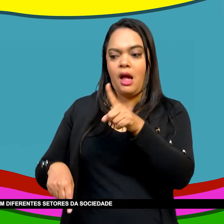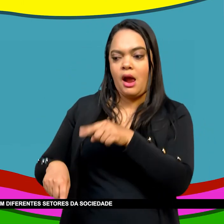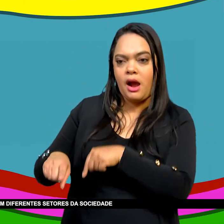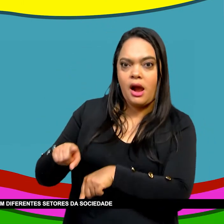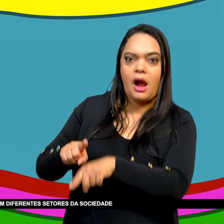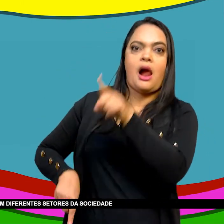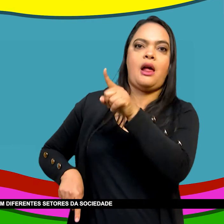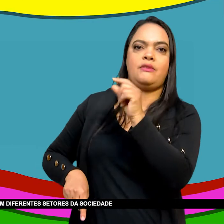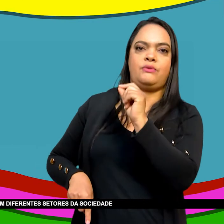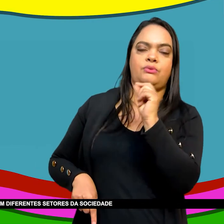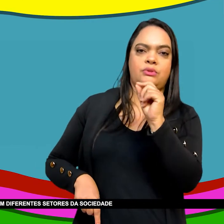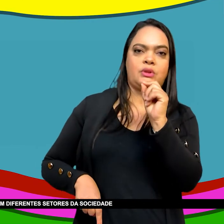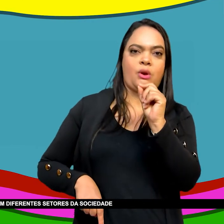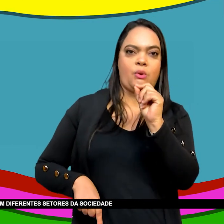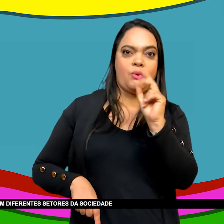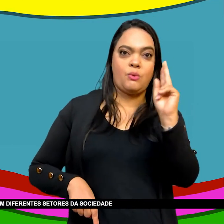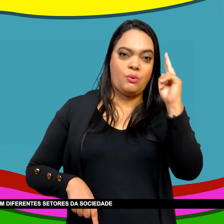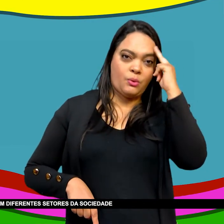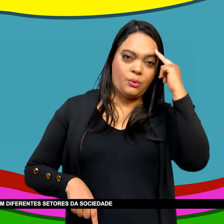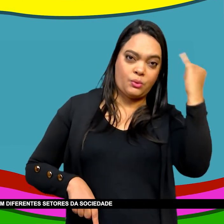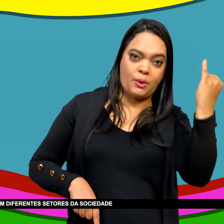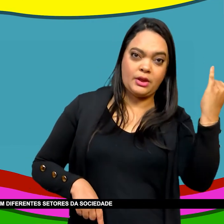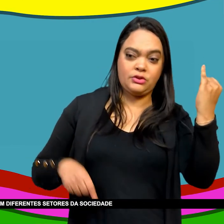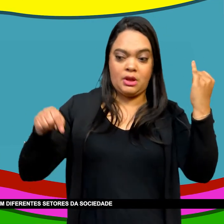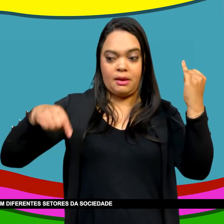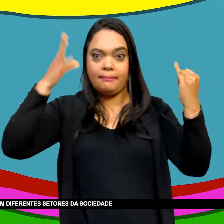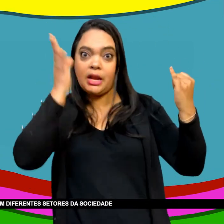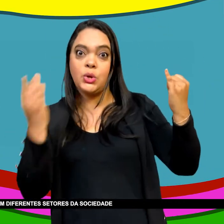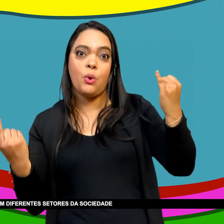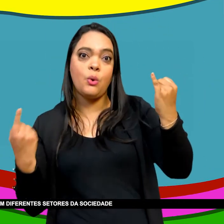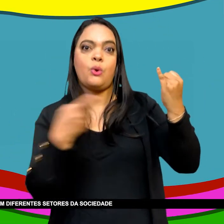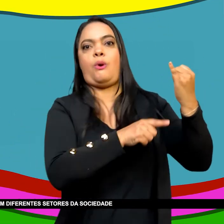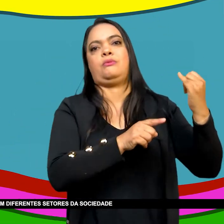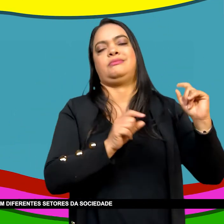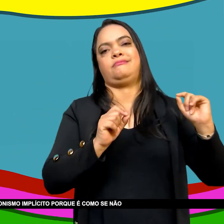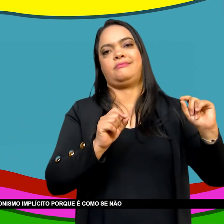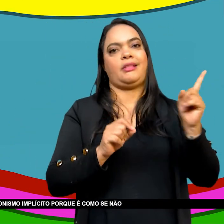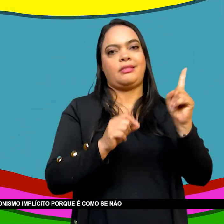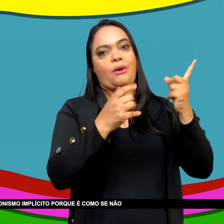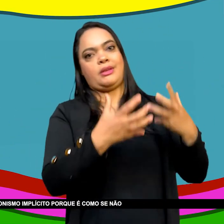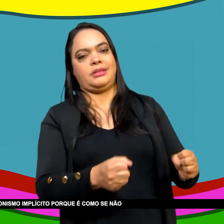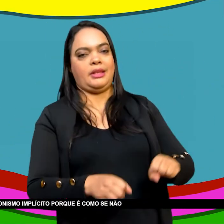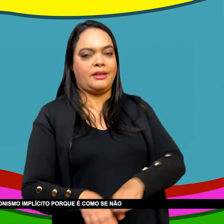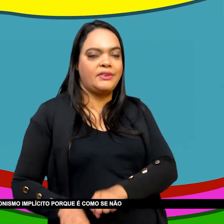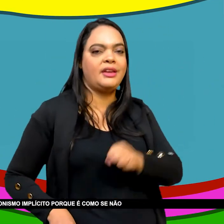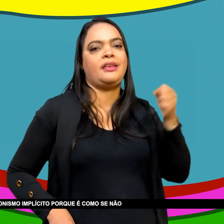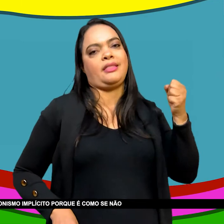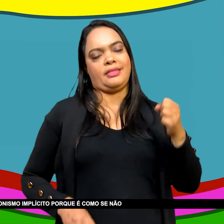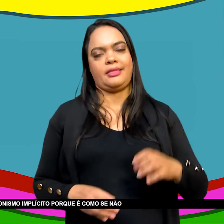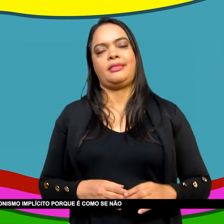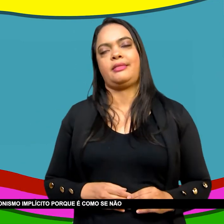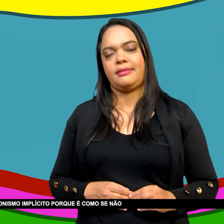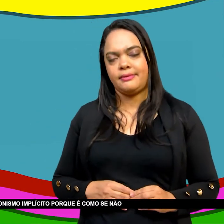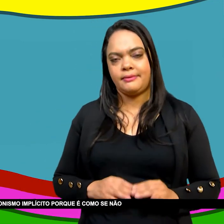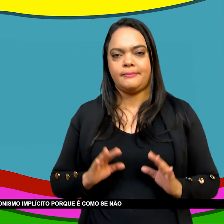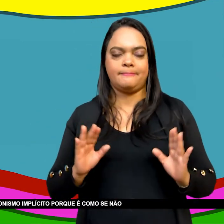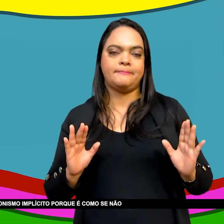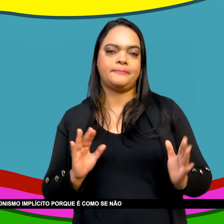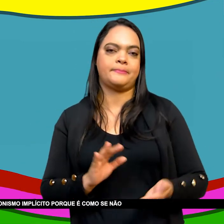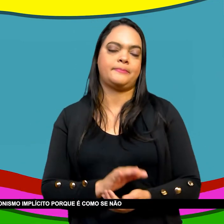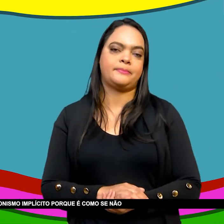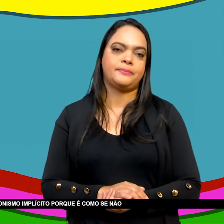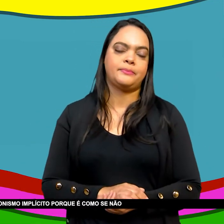Havia em diferentes setores Da sociedade Eu me deparei Quase que com